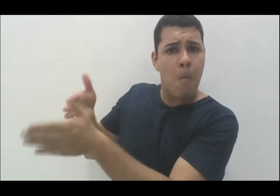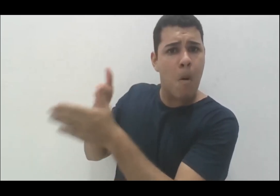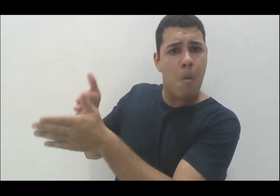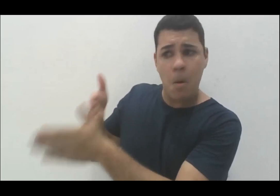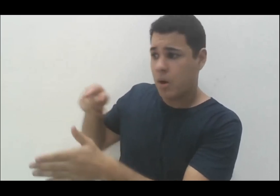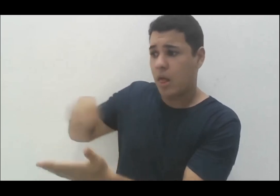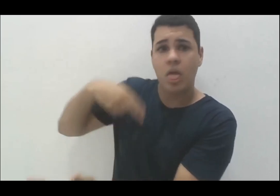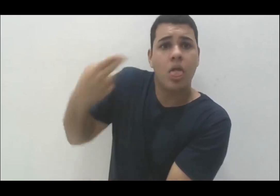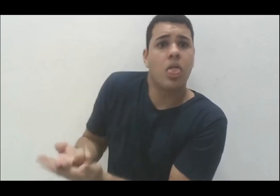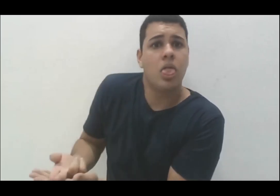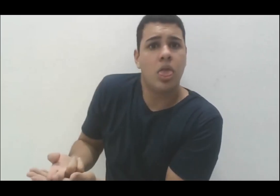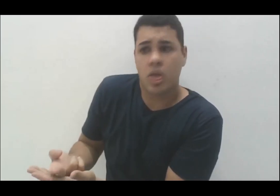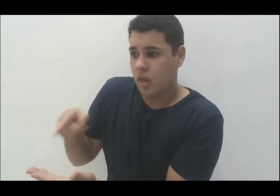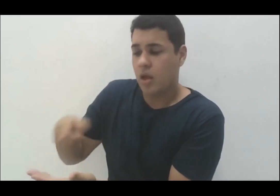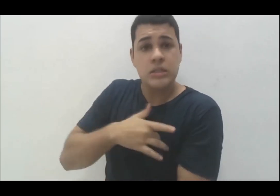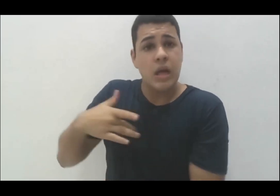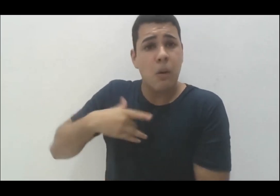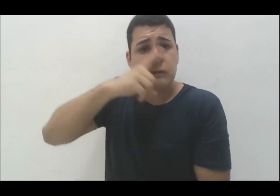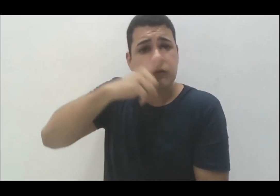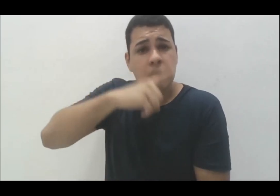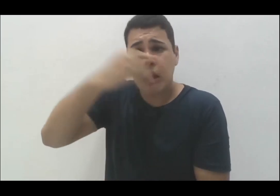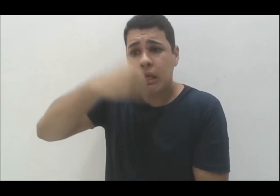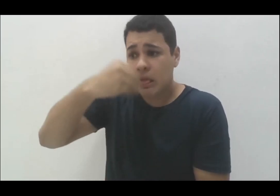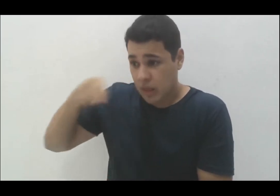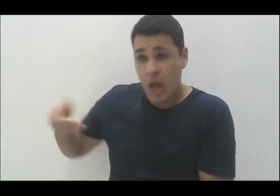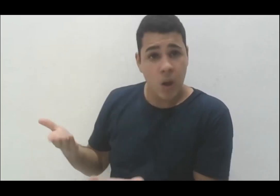dimensões que eu estou trazendo, você consegue